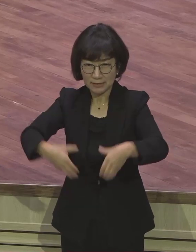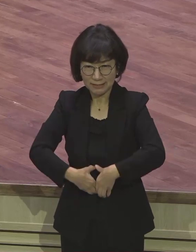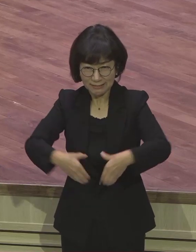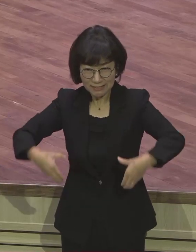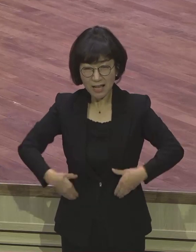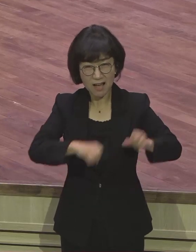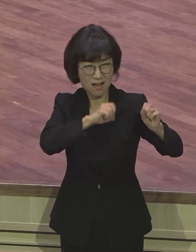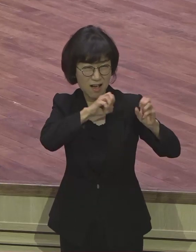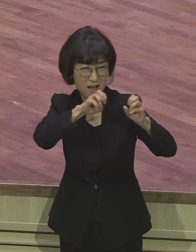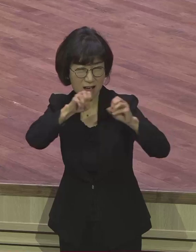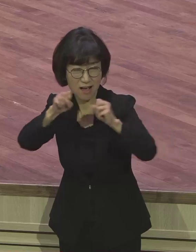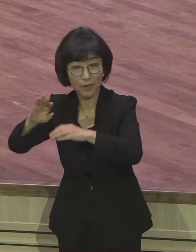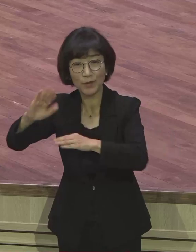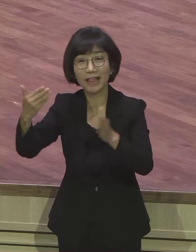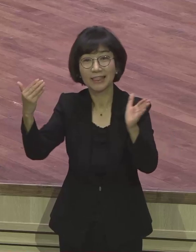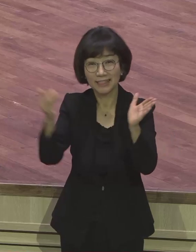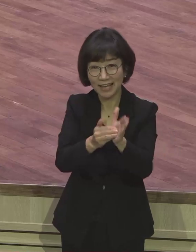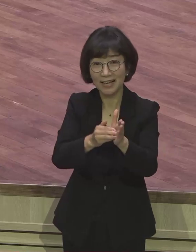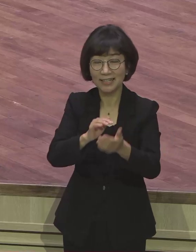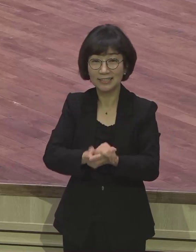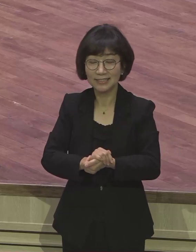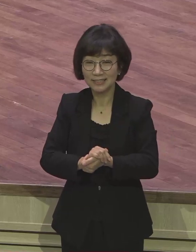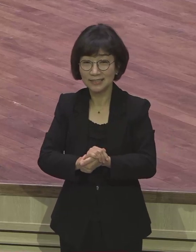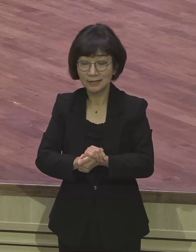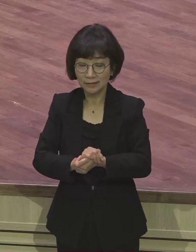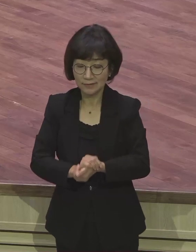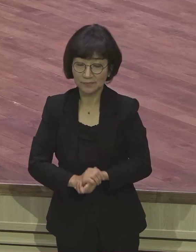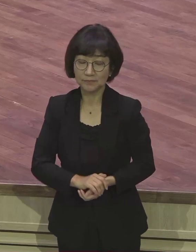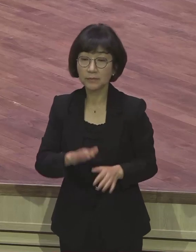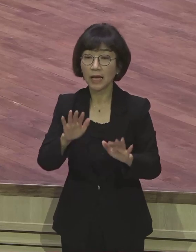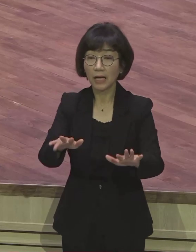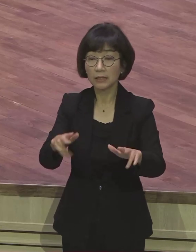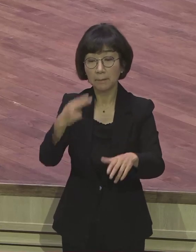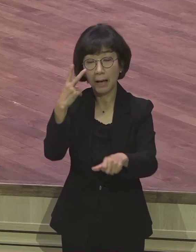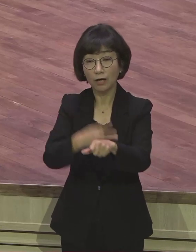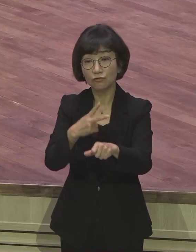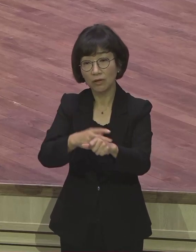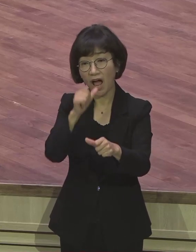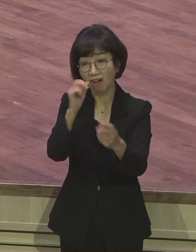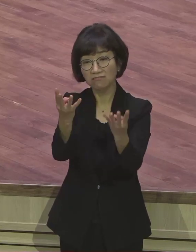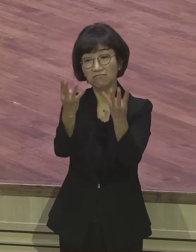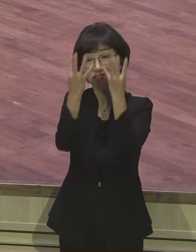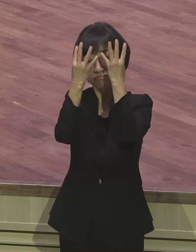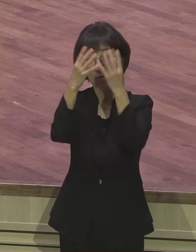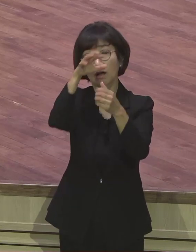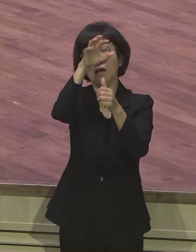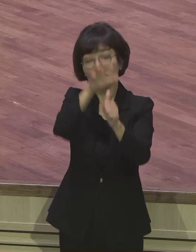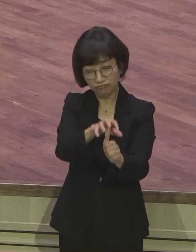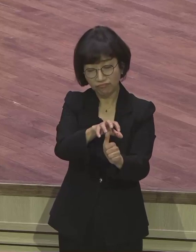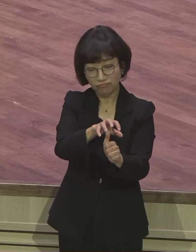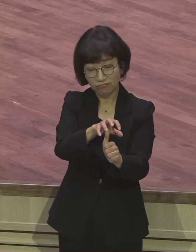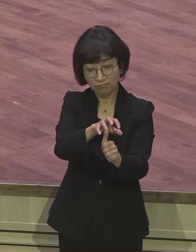되었느니라. 바울은 육신적으로 매여있는 몸이 매여있지만은 이